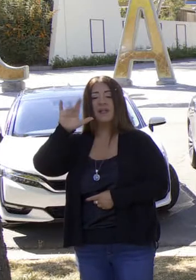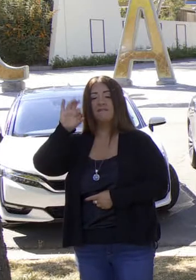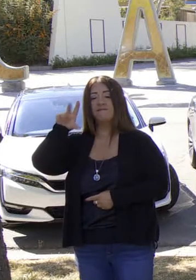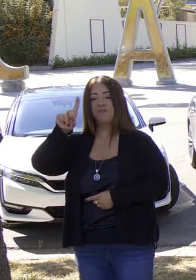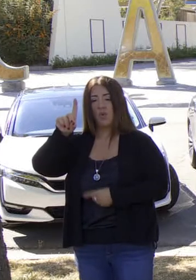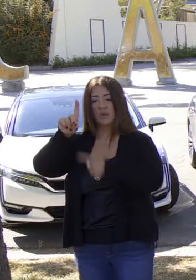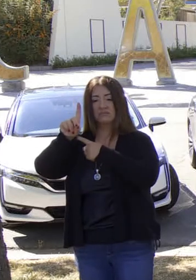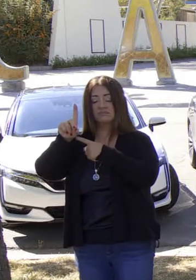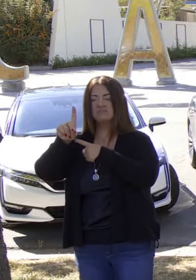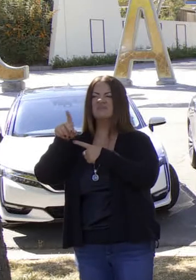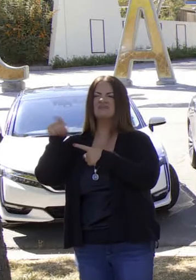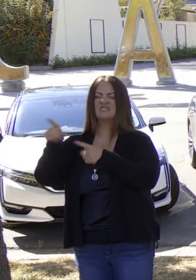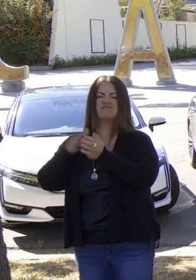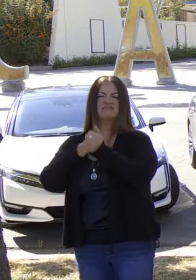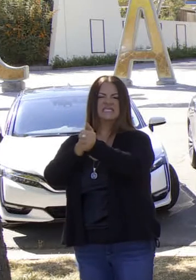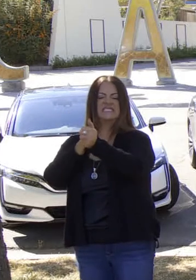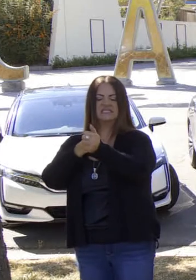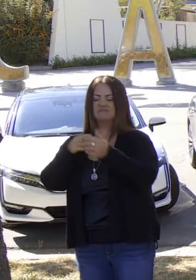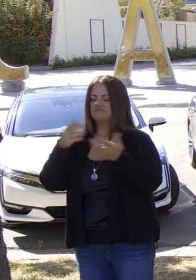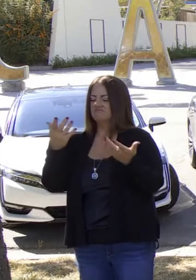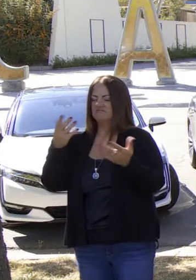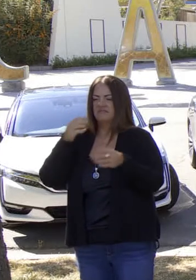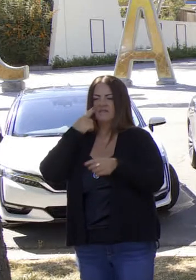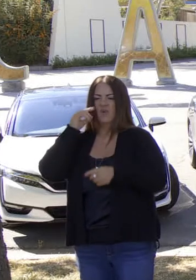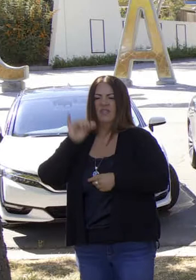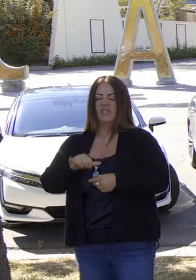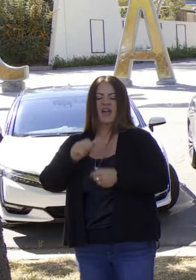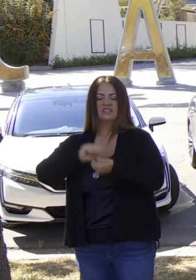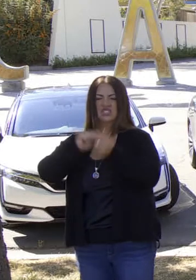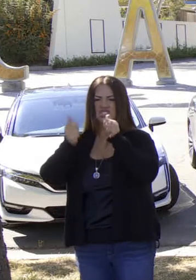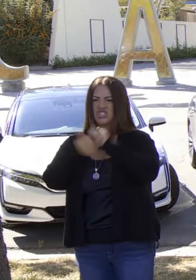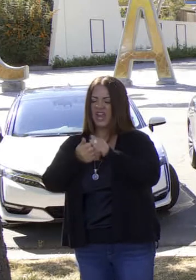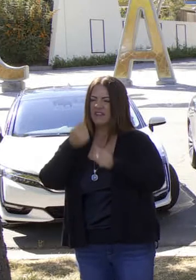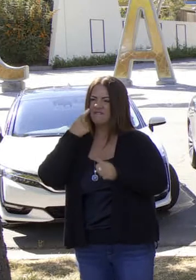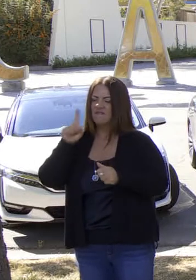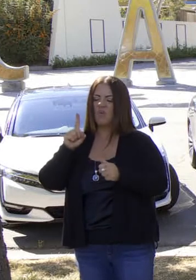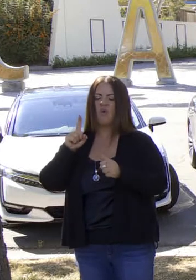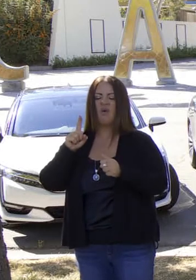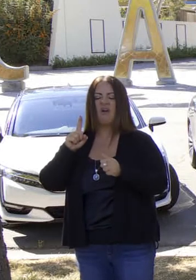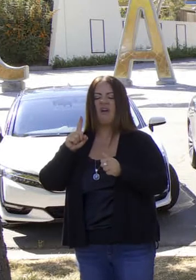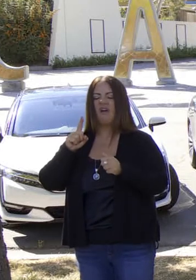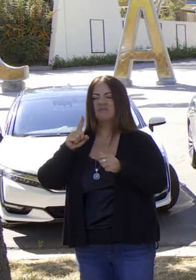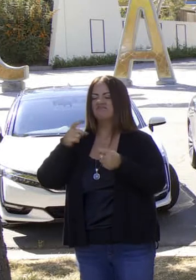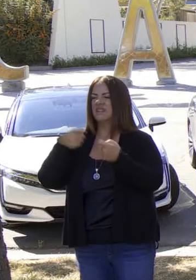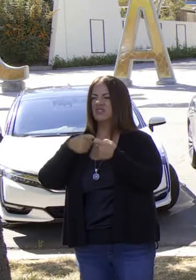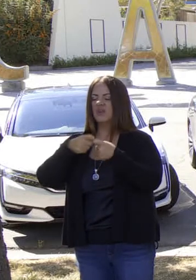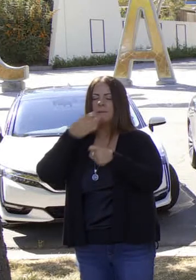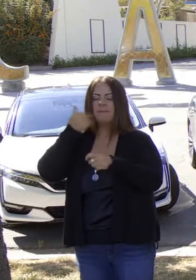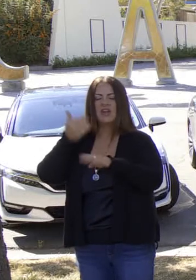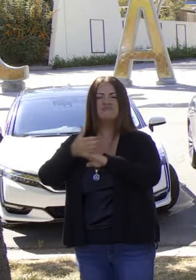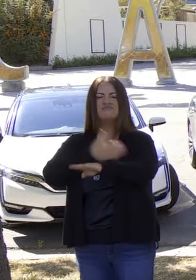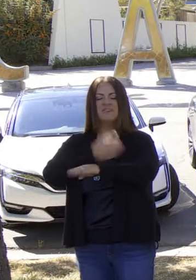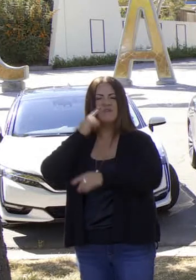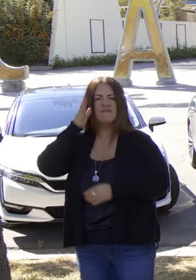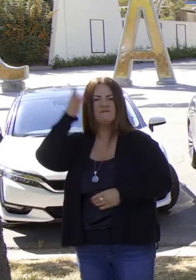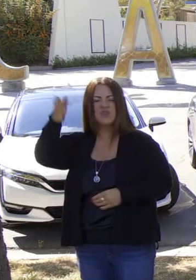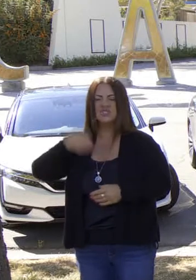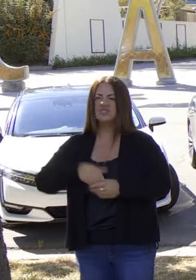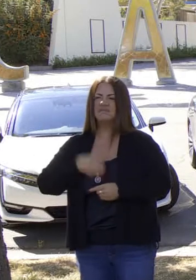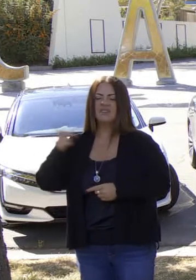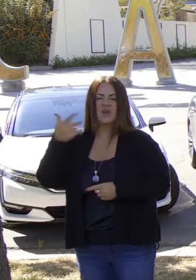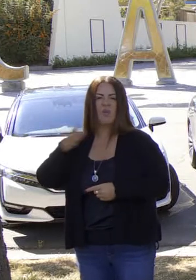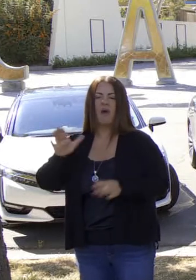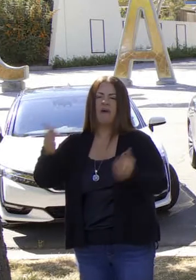objetivos. Hemos encabezado por Glenn Ford y Ford han sido líderes en este espacio y no se doblegan,